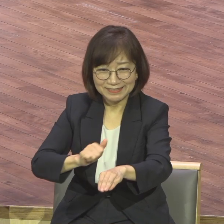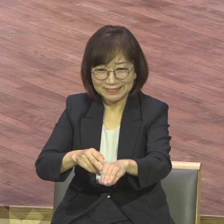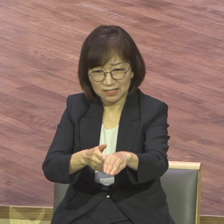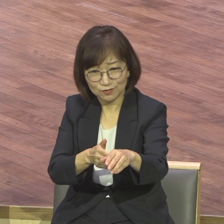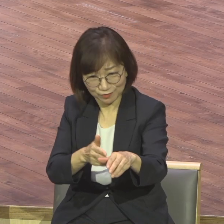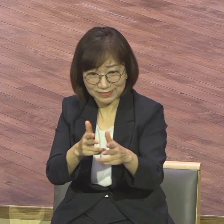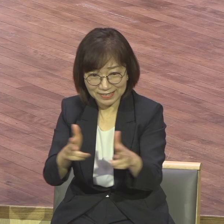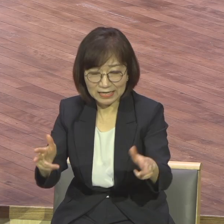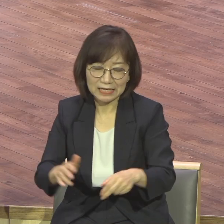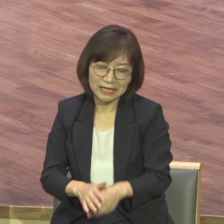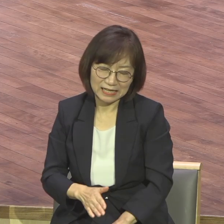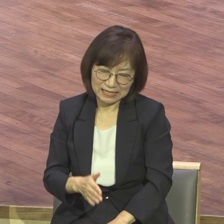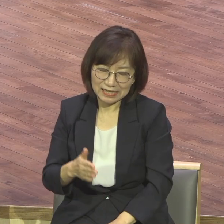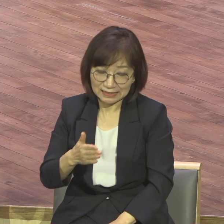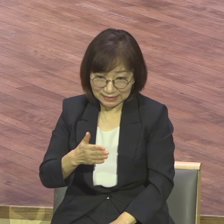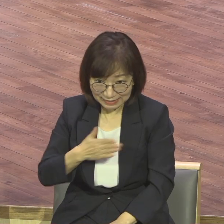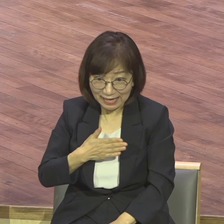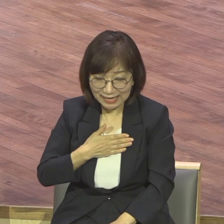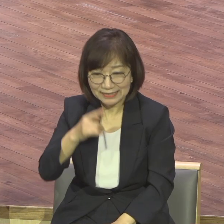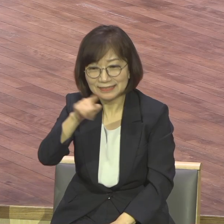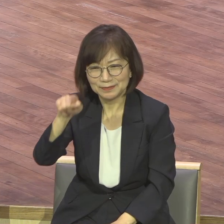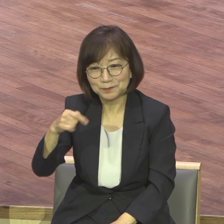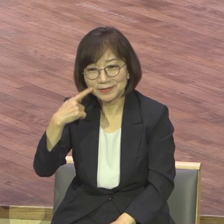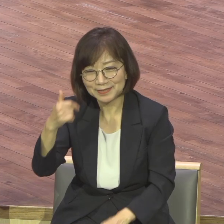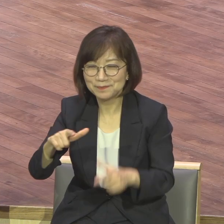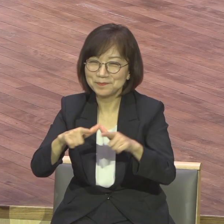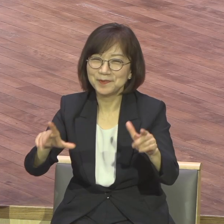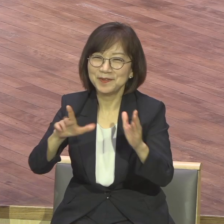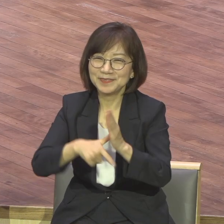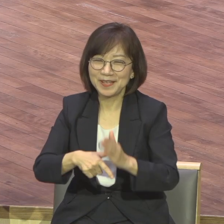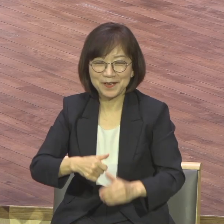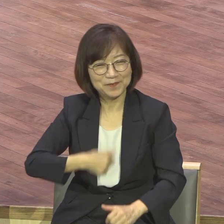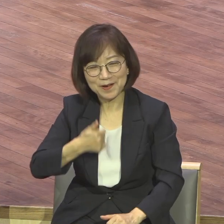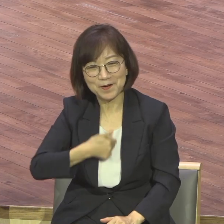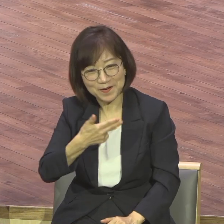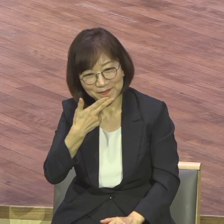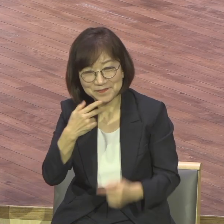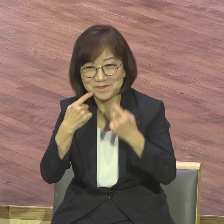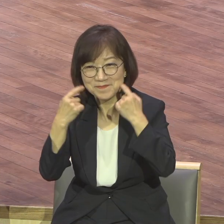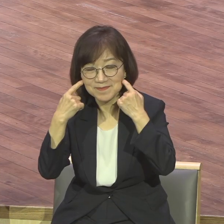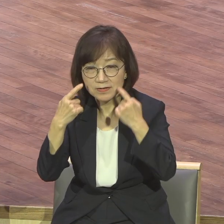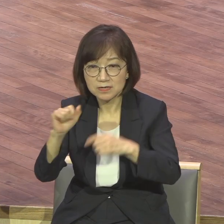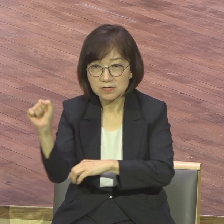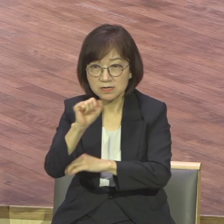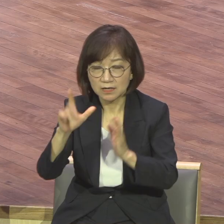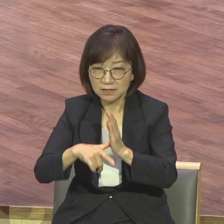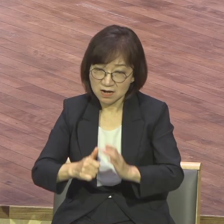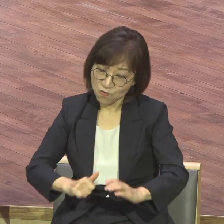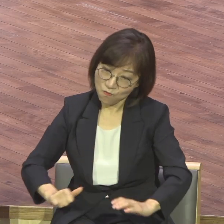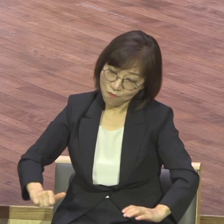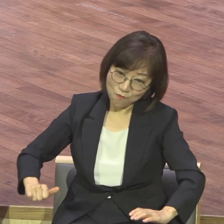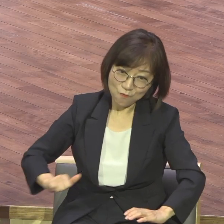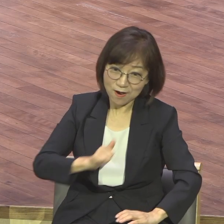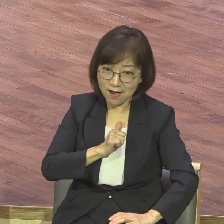저도요 보통 때는 화를 났네 운전할 때 화가 많이 나요 뭐 싹 끼워준다 입에서